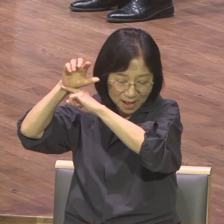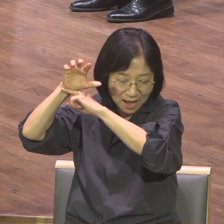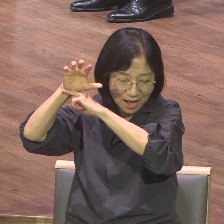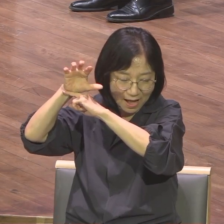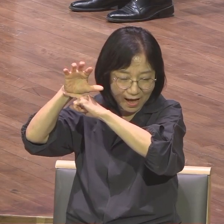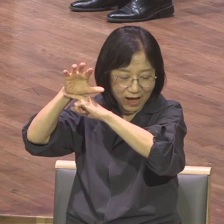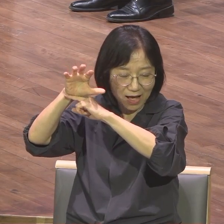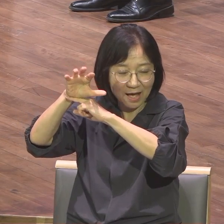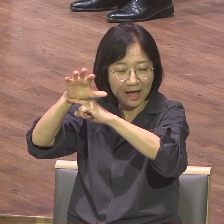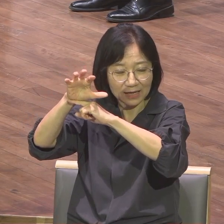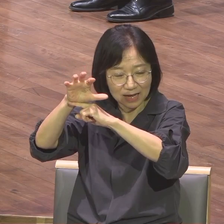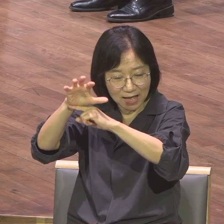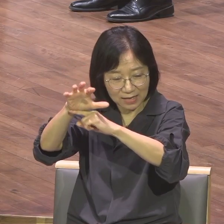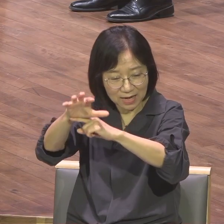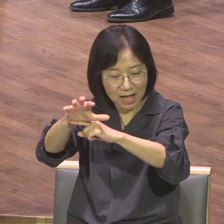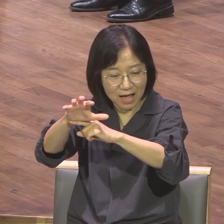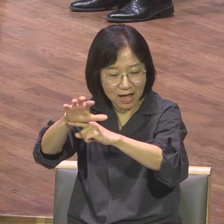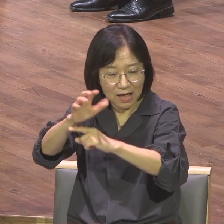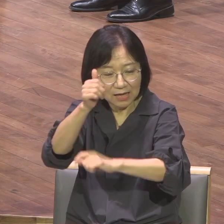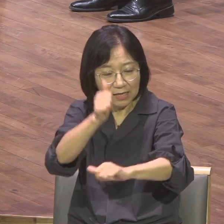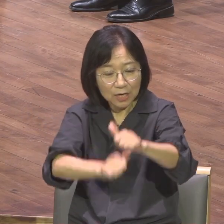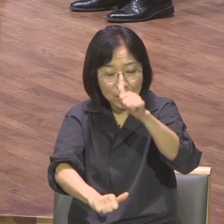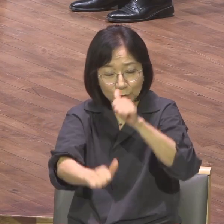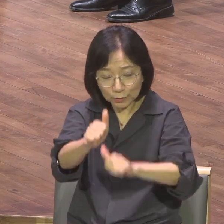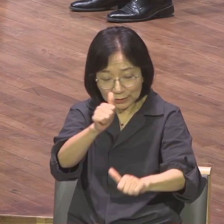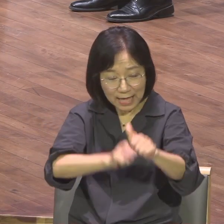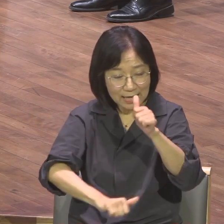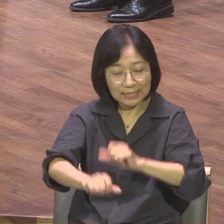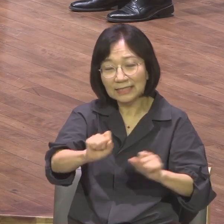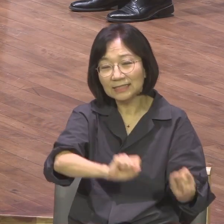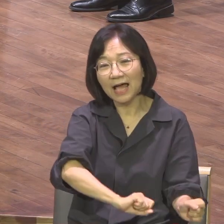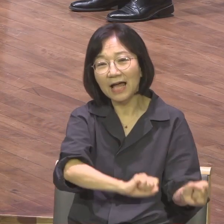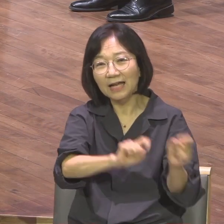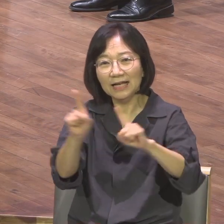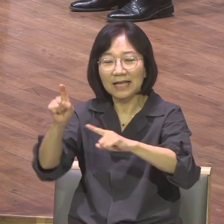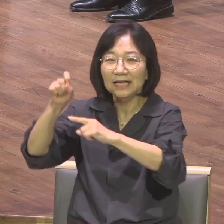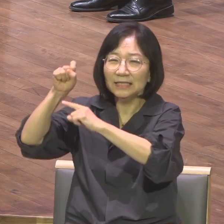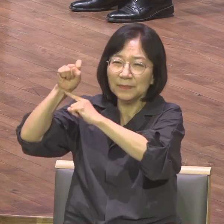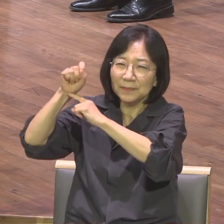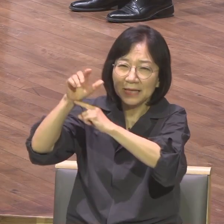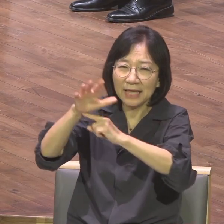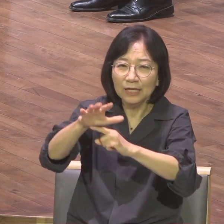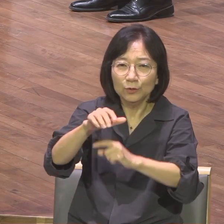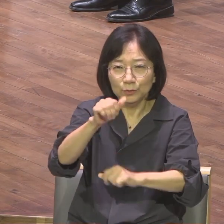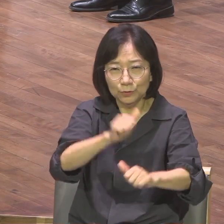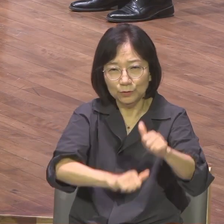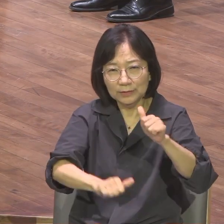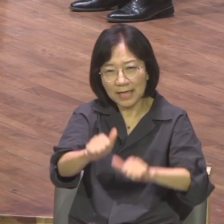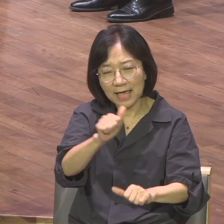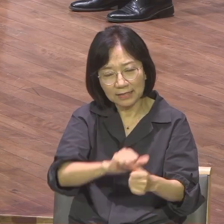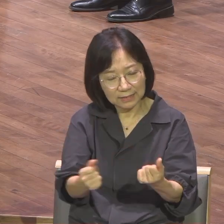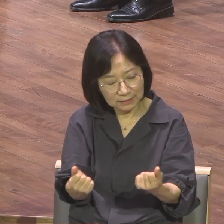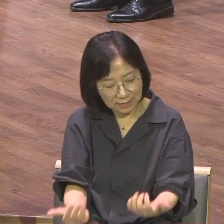바라라 우대를 살리는 길 우대를